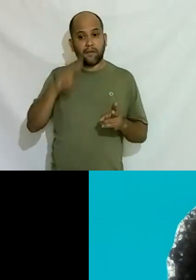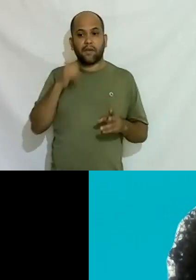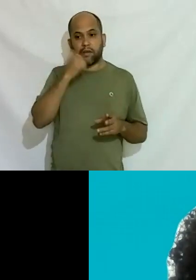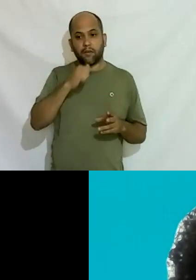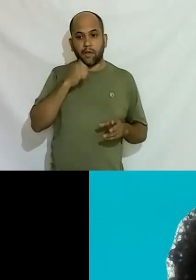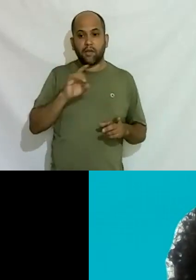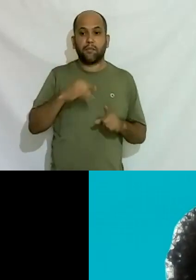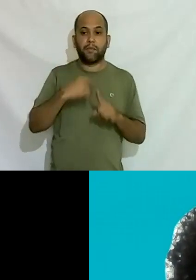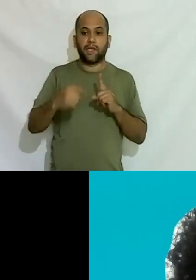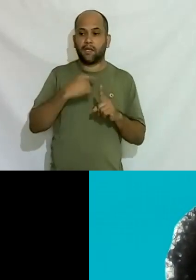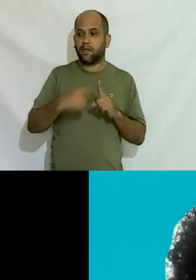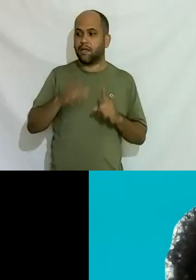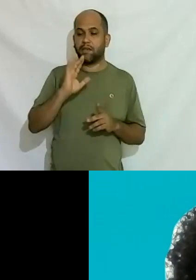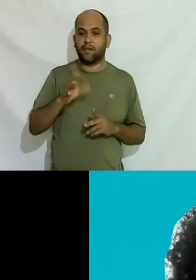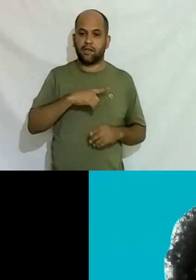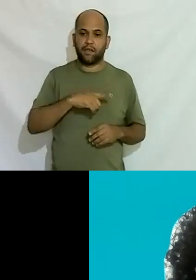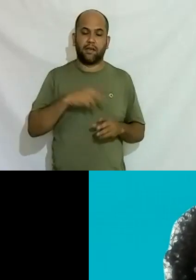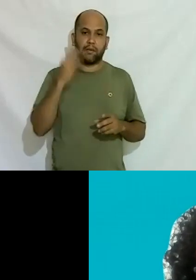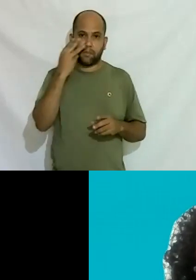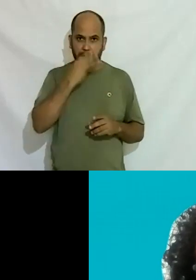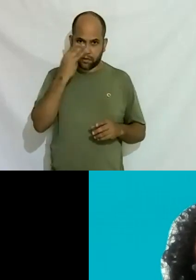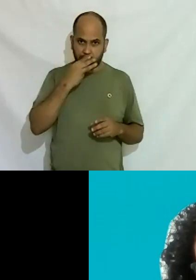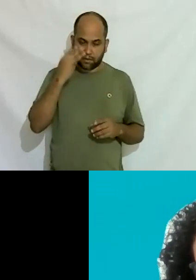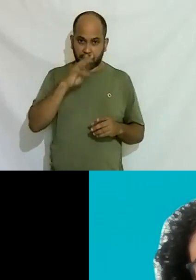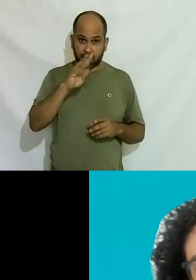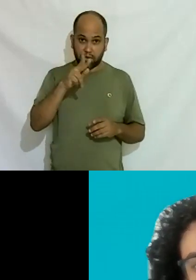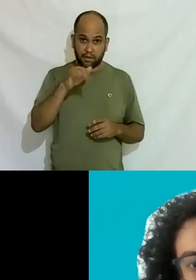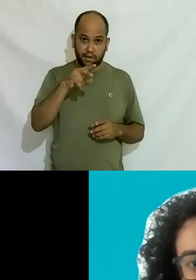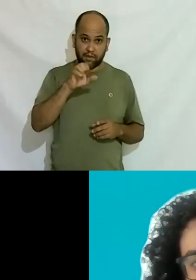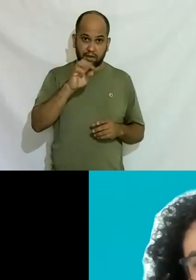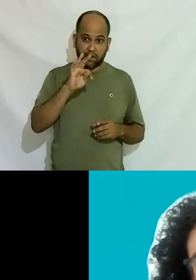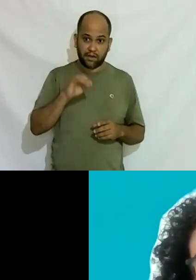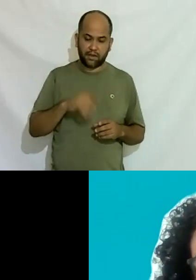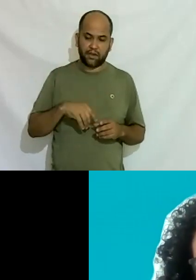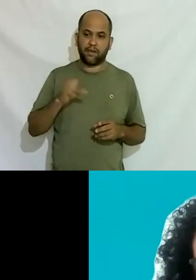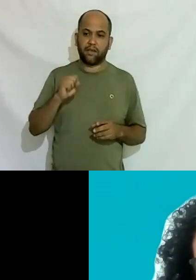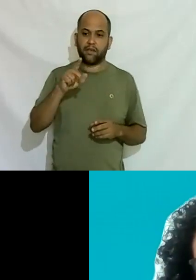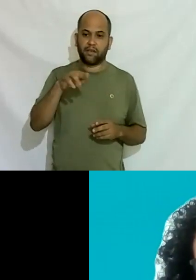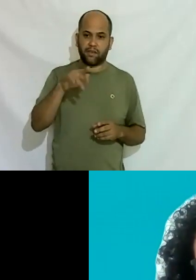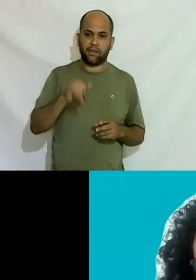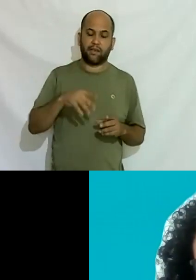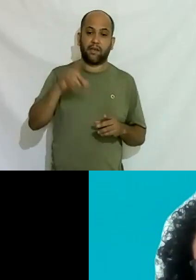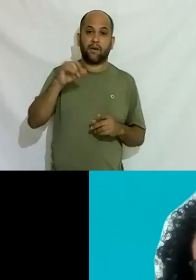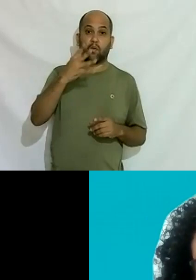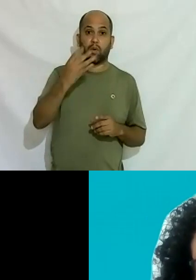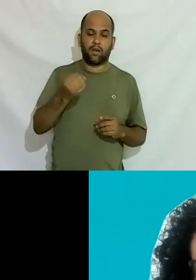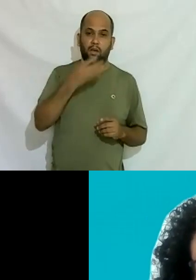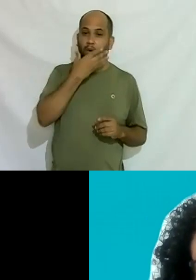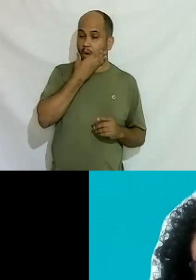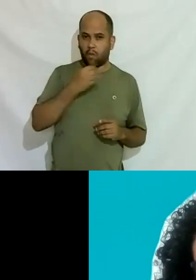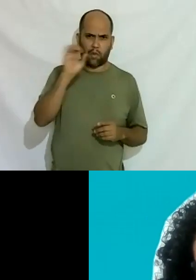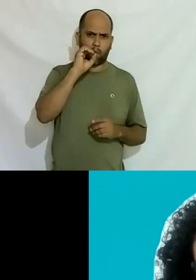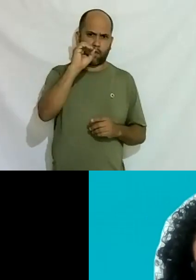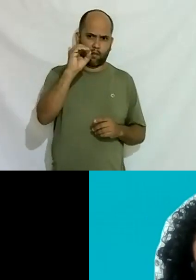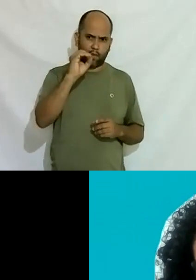já esteve ou está na Constituição das travestis das transexuais cai pra 40 e homem trans nenhum então